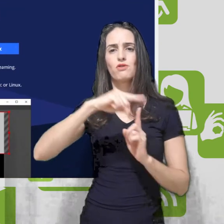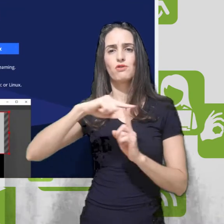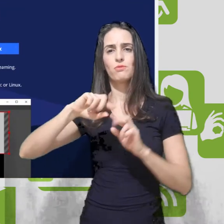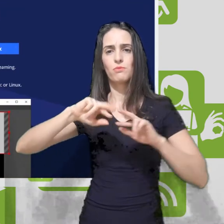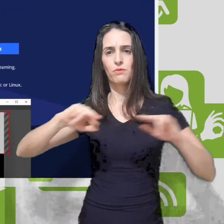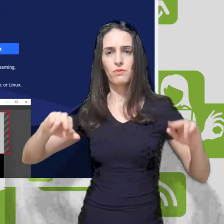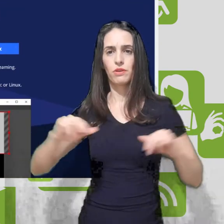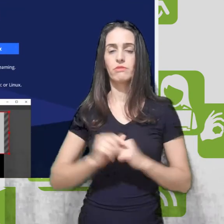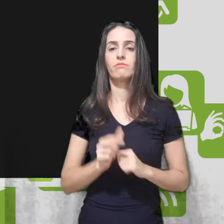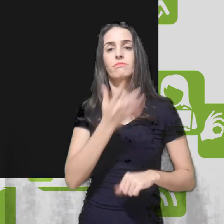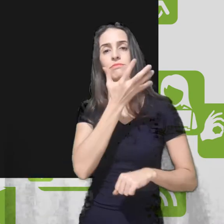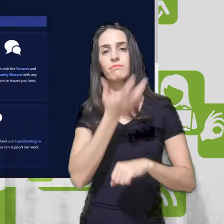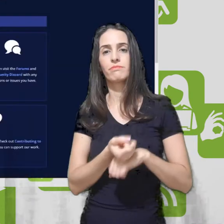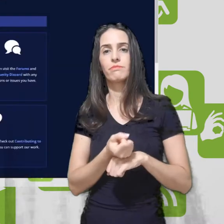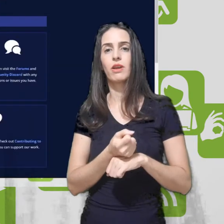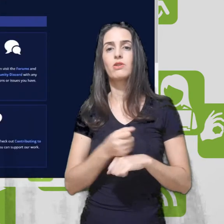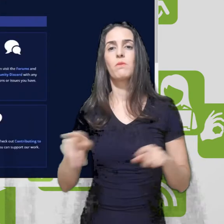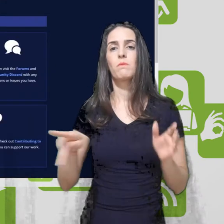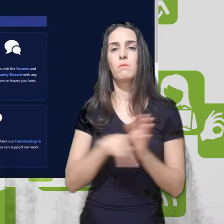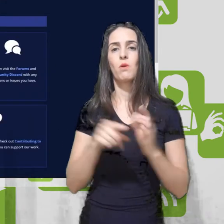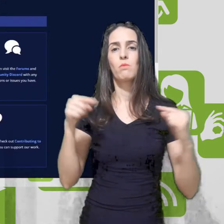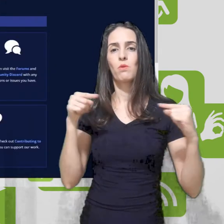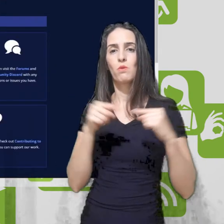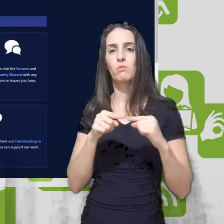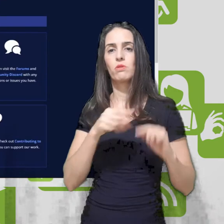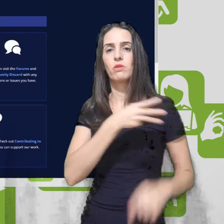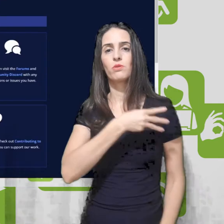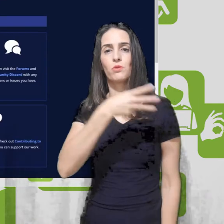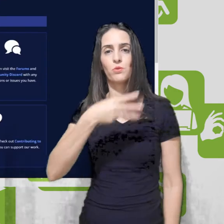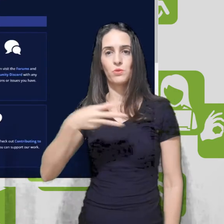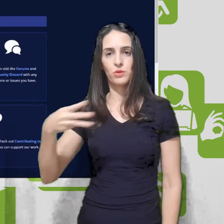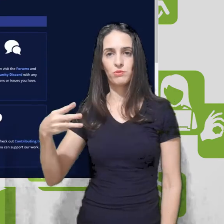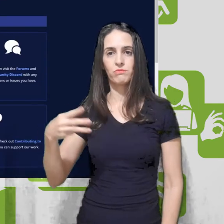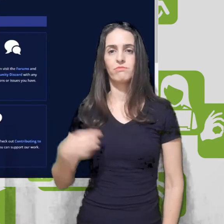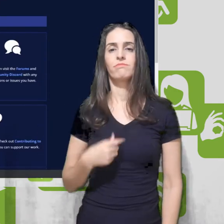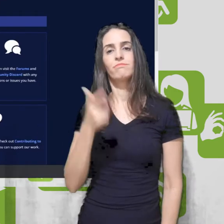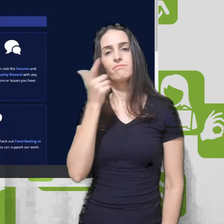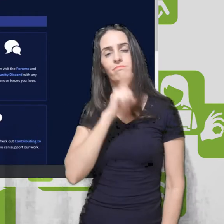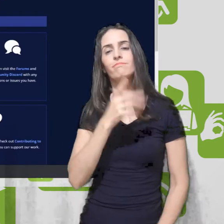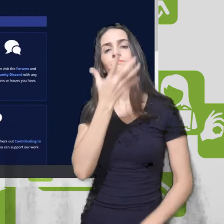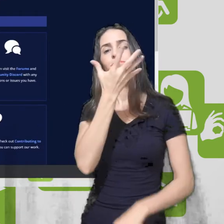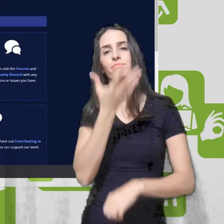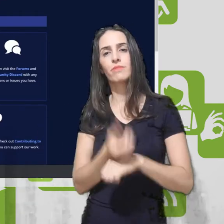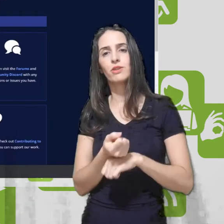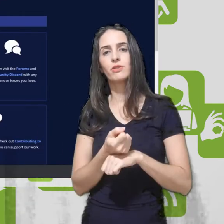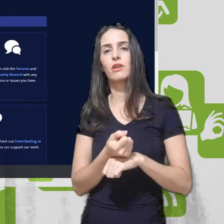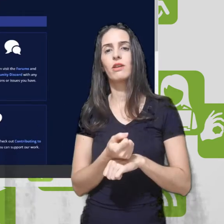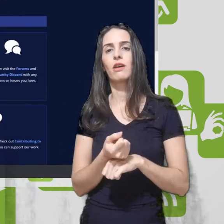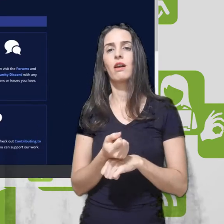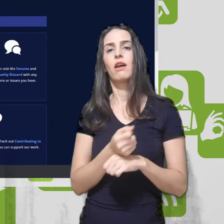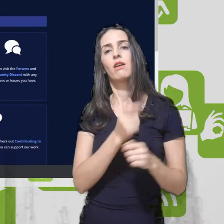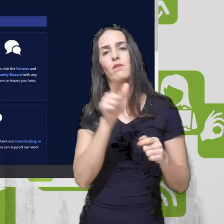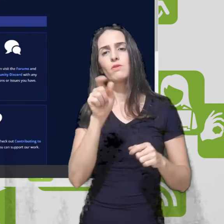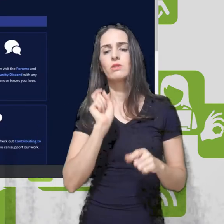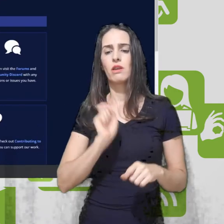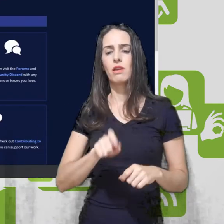Vou baixar aqui a versão de Windows. Ele já baixa o instalador. E aí é só vocês